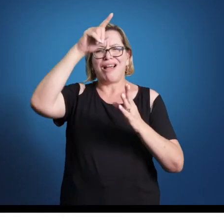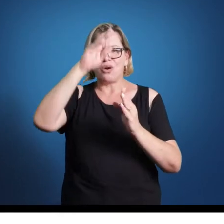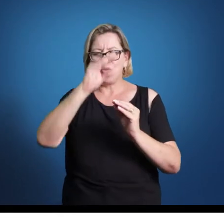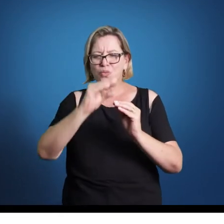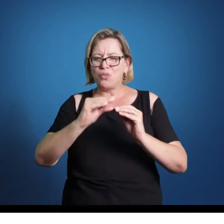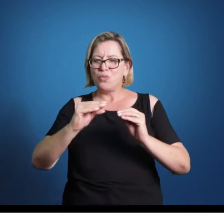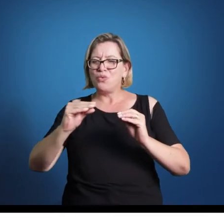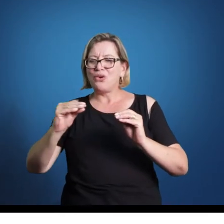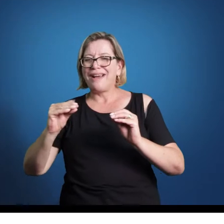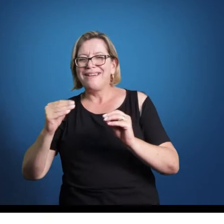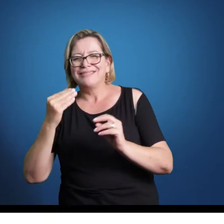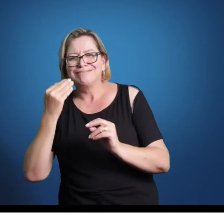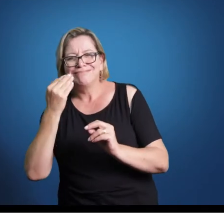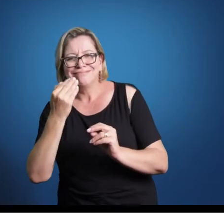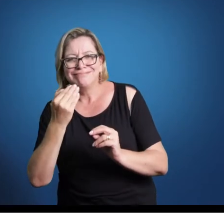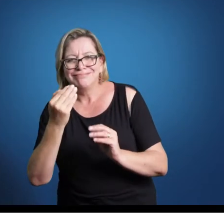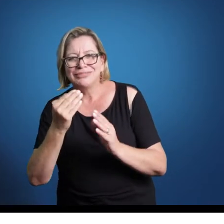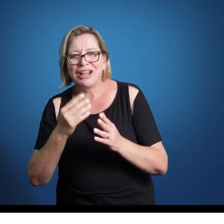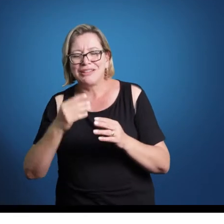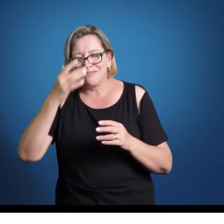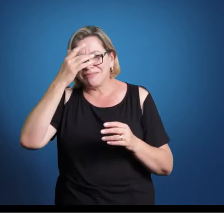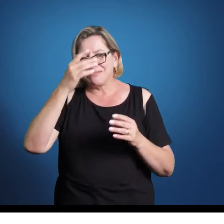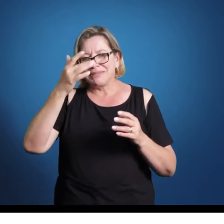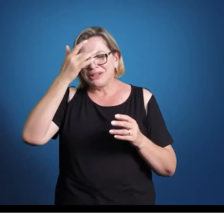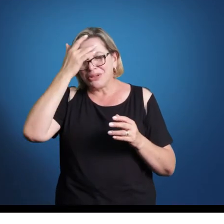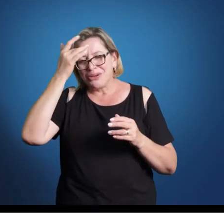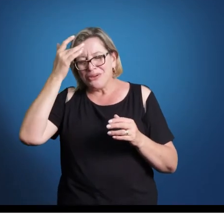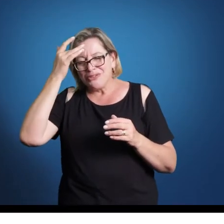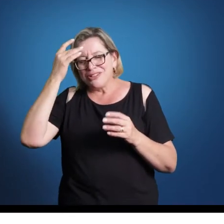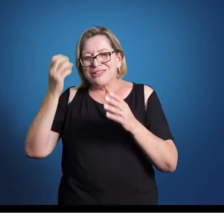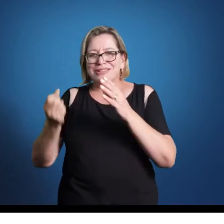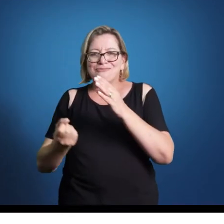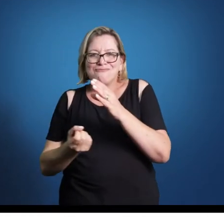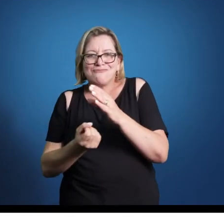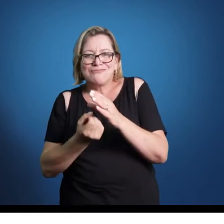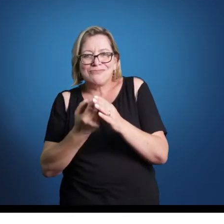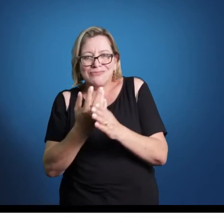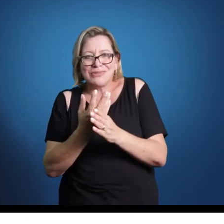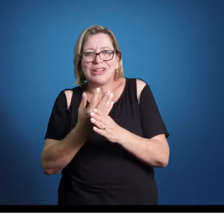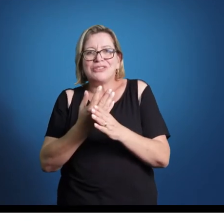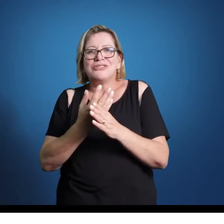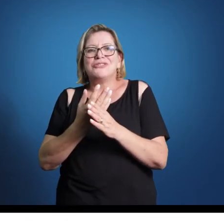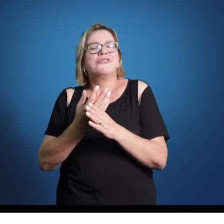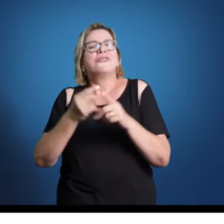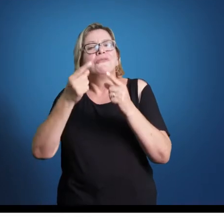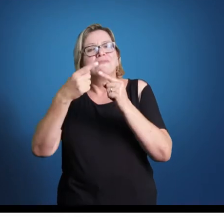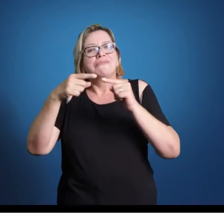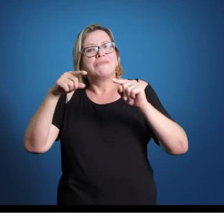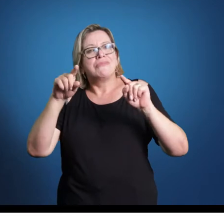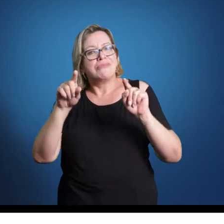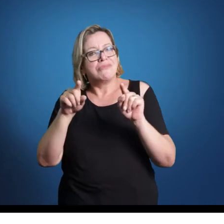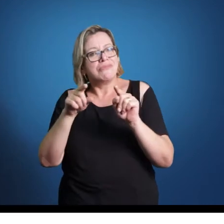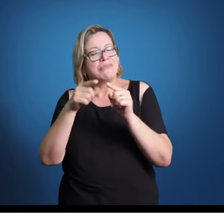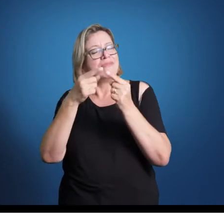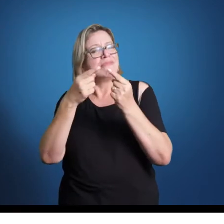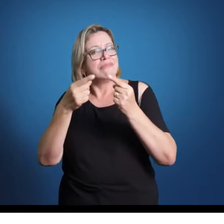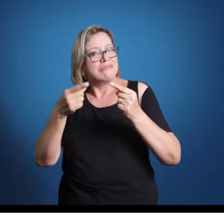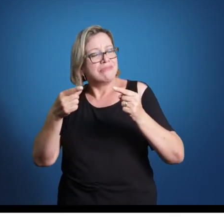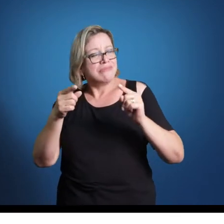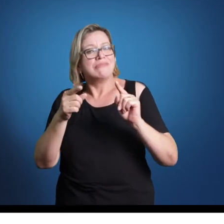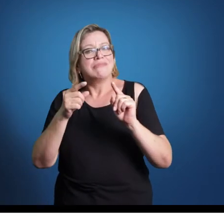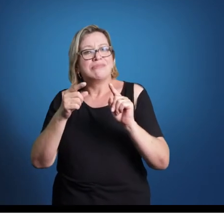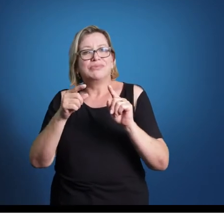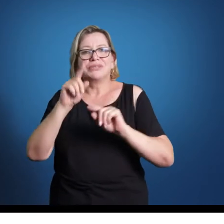Os primeiros compositores clássicos, por exemplo, um dos filhos de Bach, o Carl Philipp Emanuel Bach, era considerado um compositor de